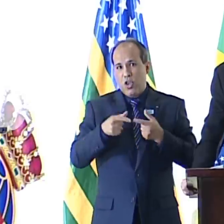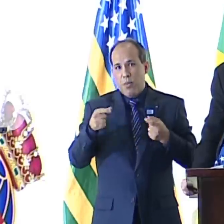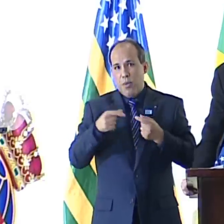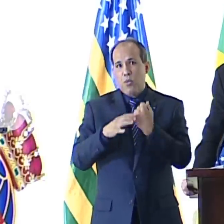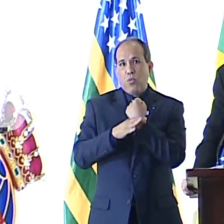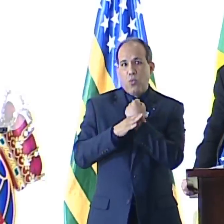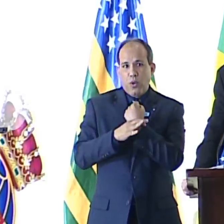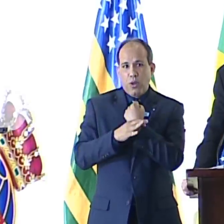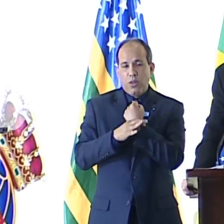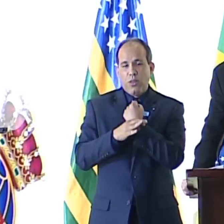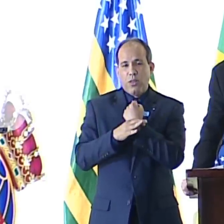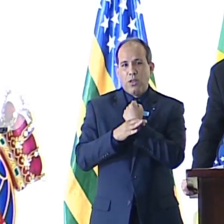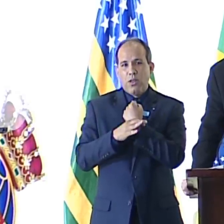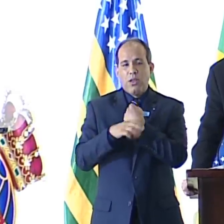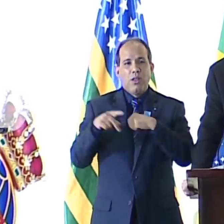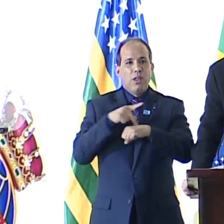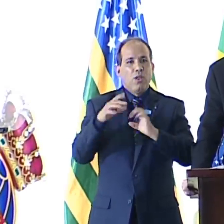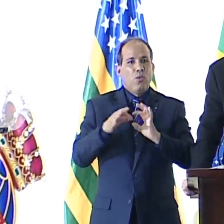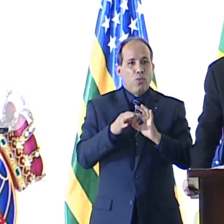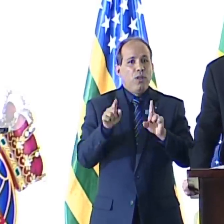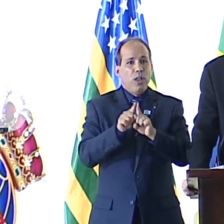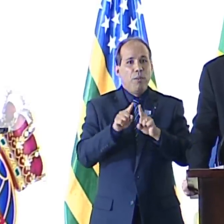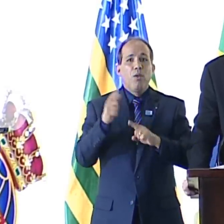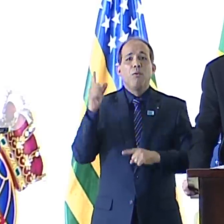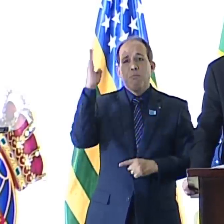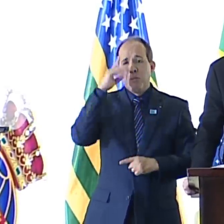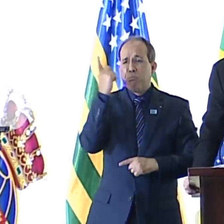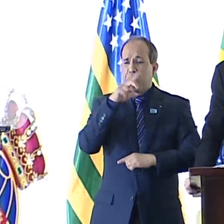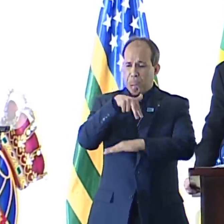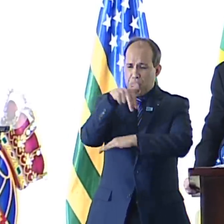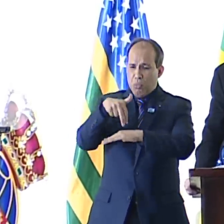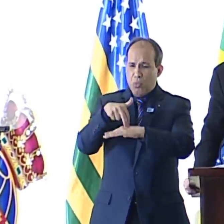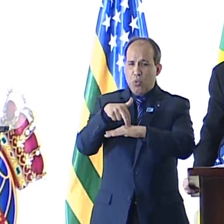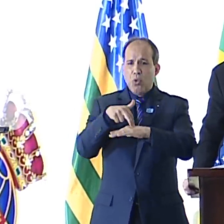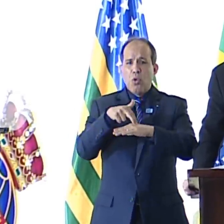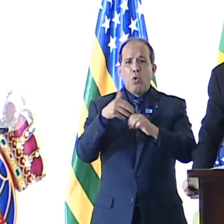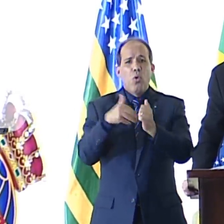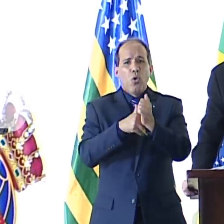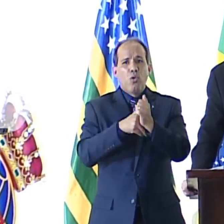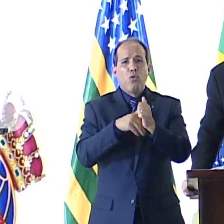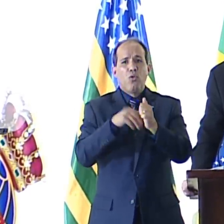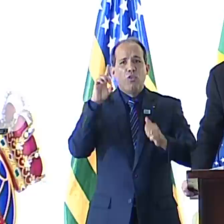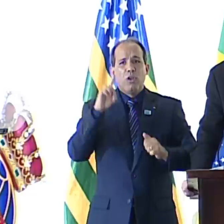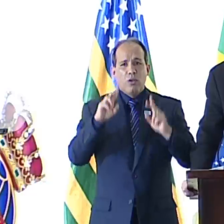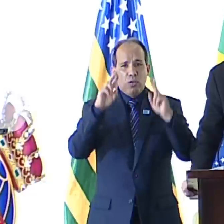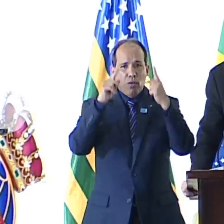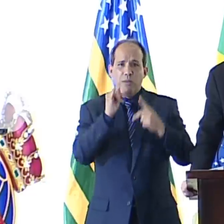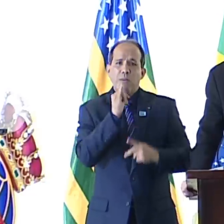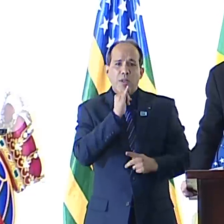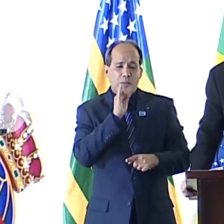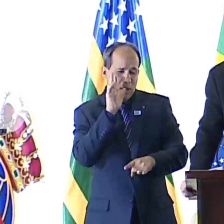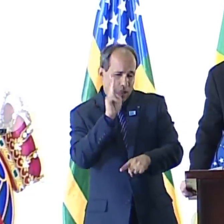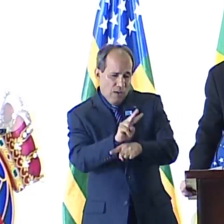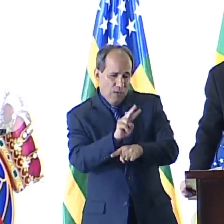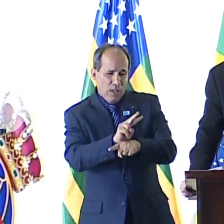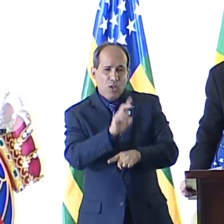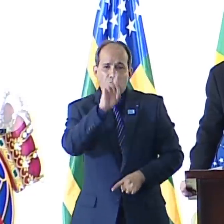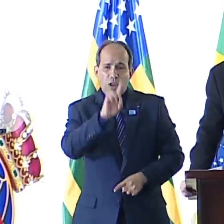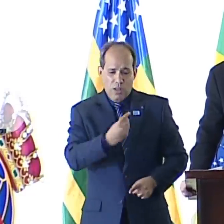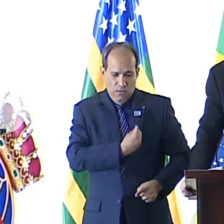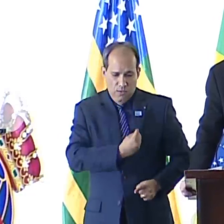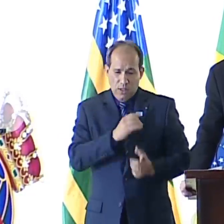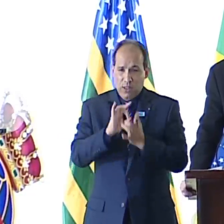Nações Unidas. Também reposicionamos o Brasil nos fóruns de direitos humanos, por exemplo, para defender o direito à vida, à liberdade